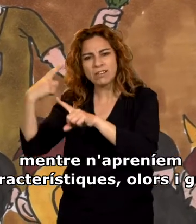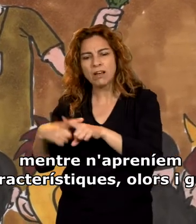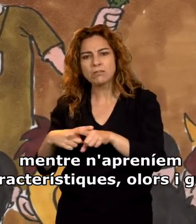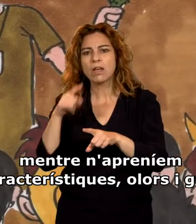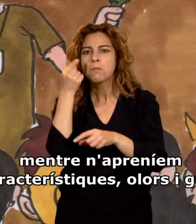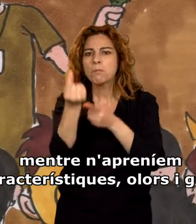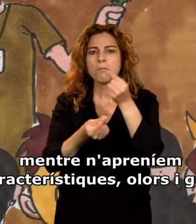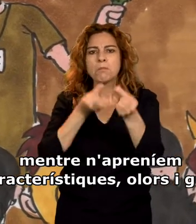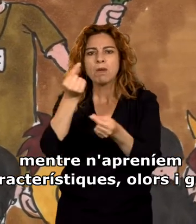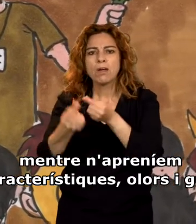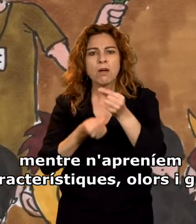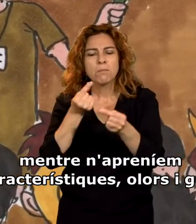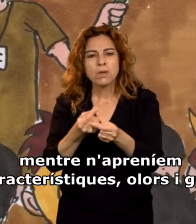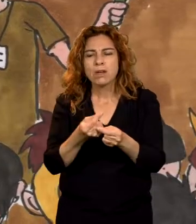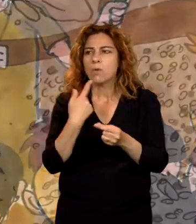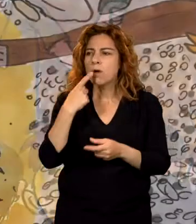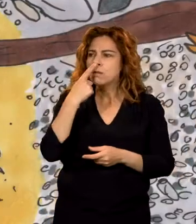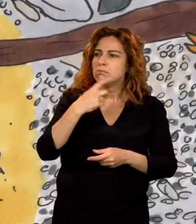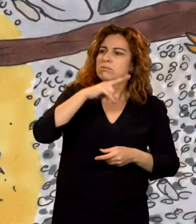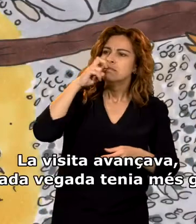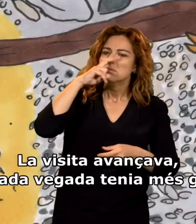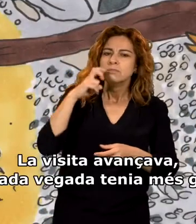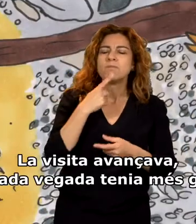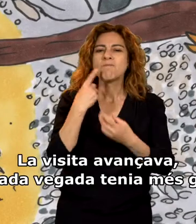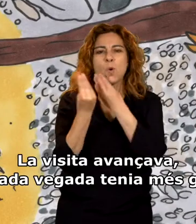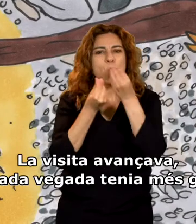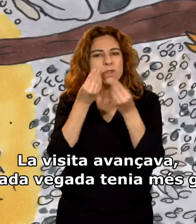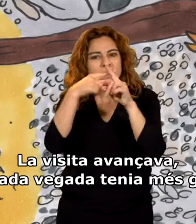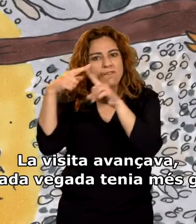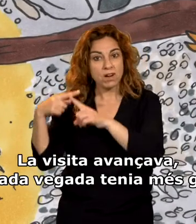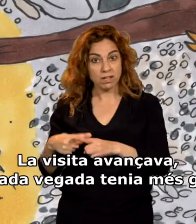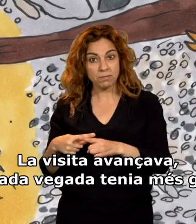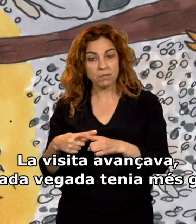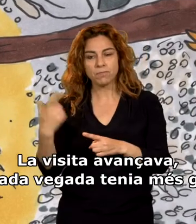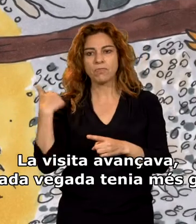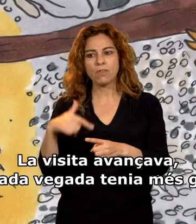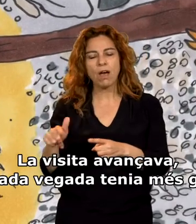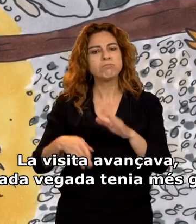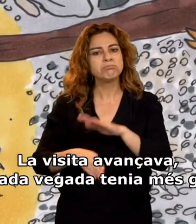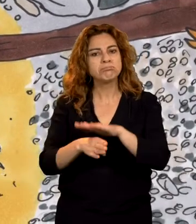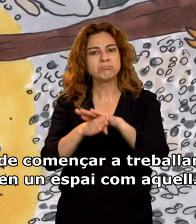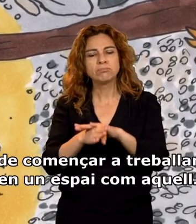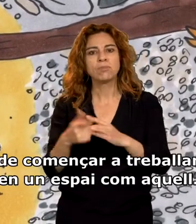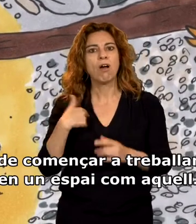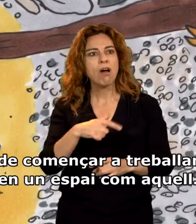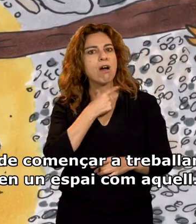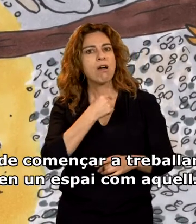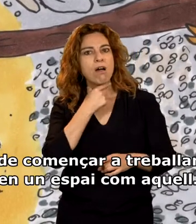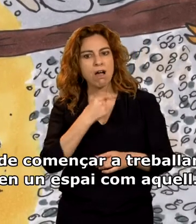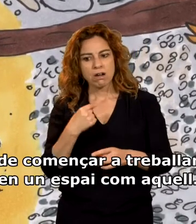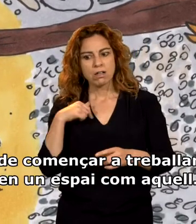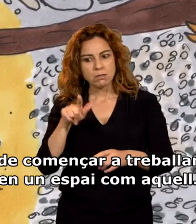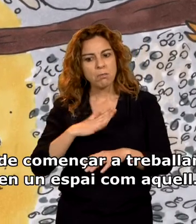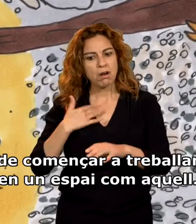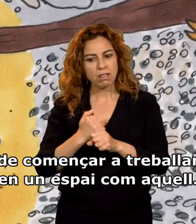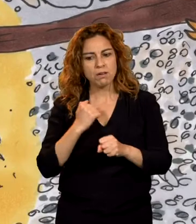característiques, olors i gustos. La visita avançava, i jo cada vegada tenia més ganes de començar a treballar